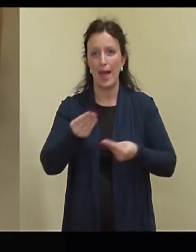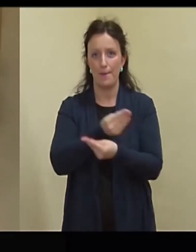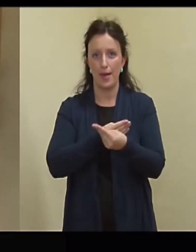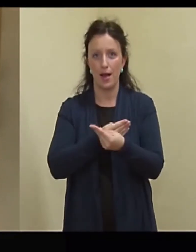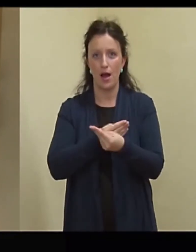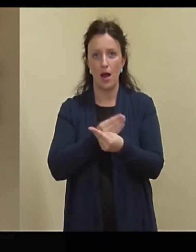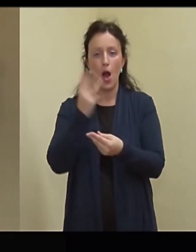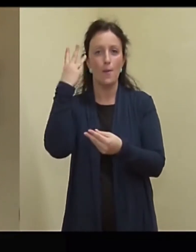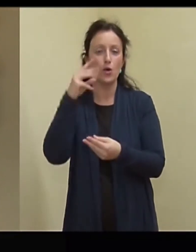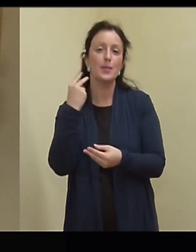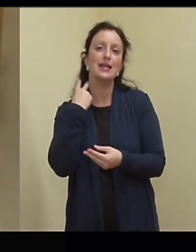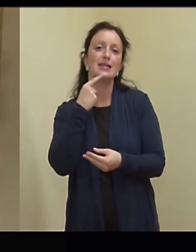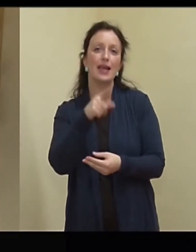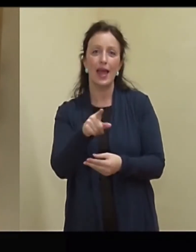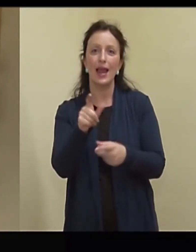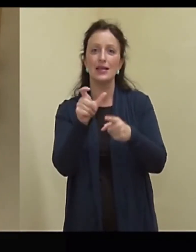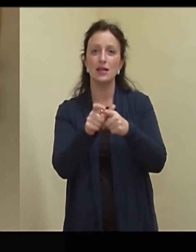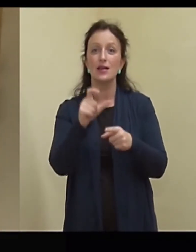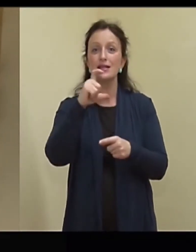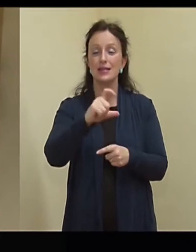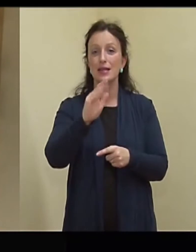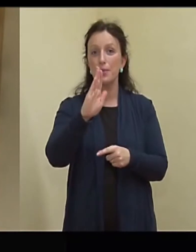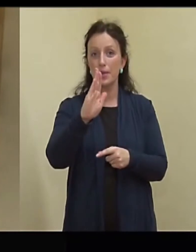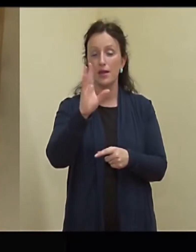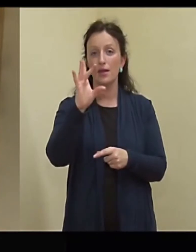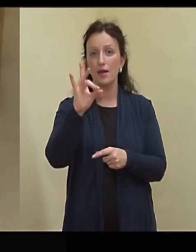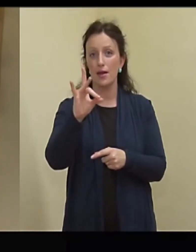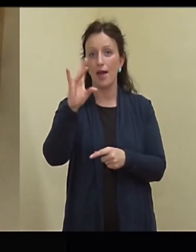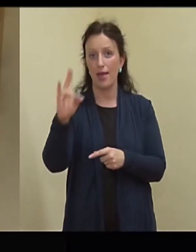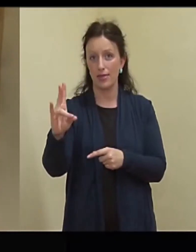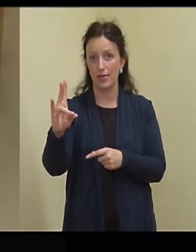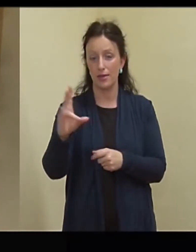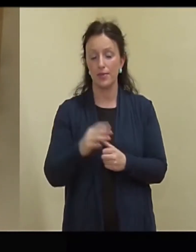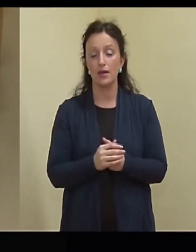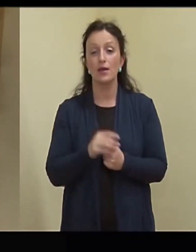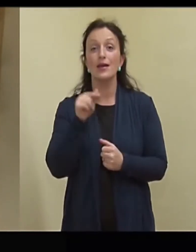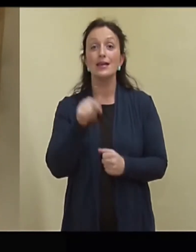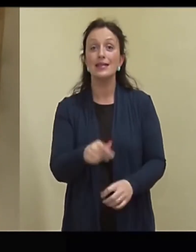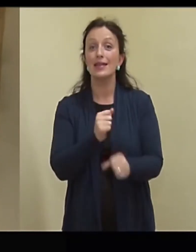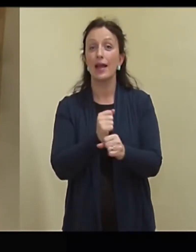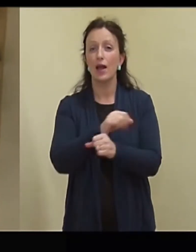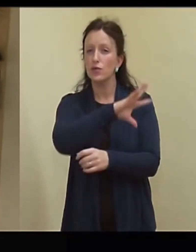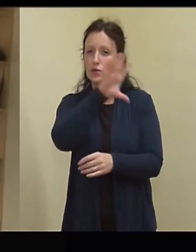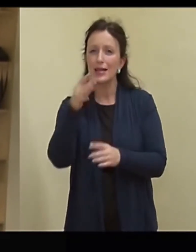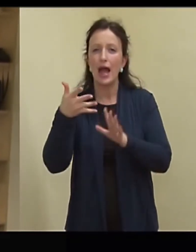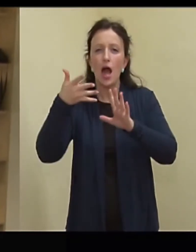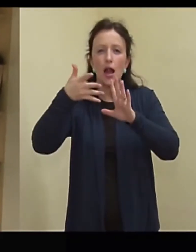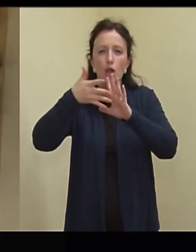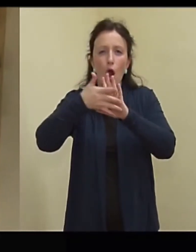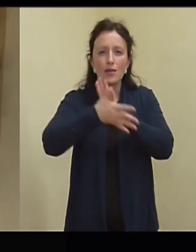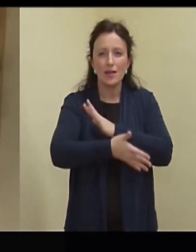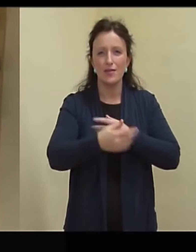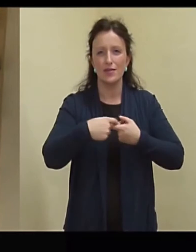mootsa ingliskeelse lühendiga CBRN. See tegevus on kõik see, mis on seotud radioaktiivsete